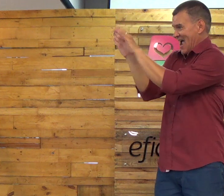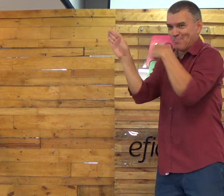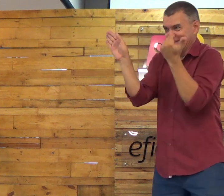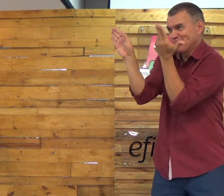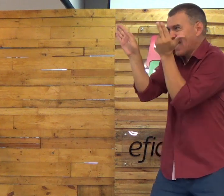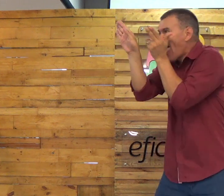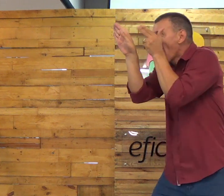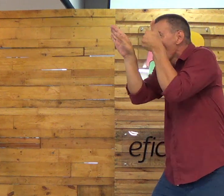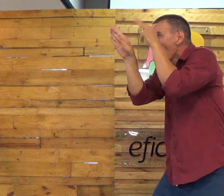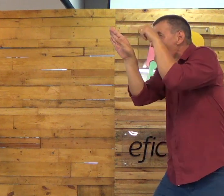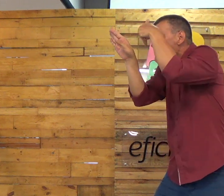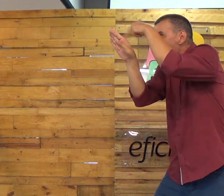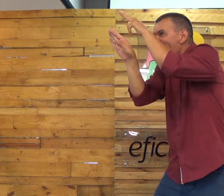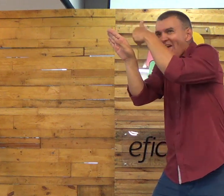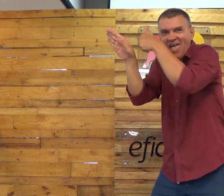Nossa, olha que legal, a borboleta e tal.